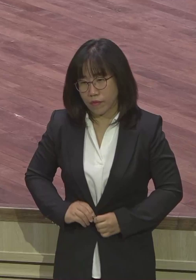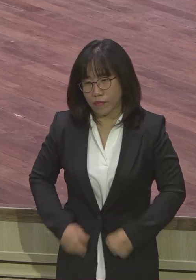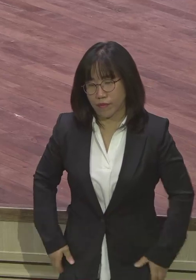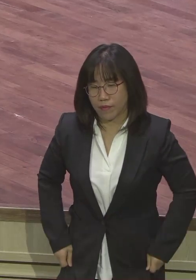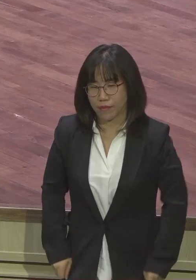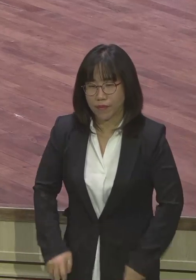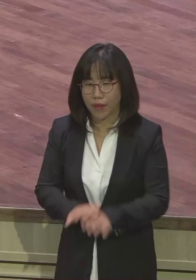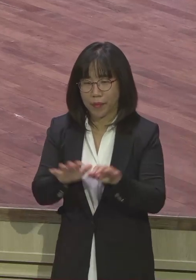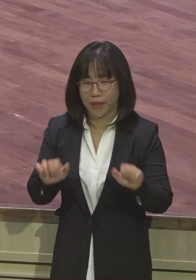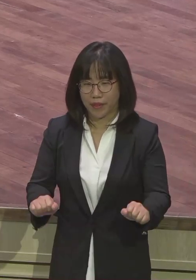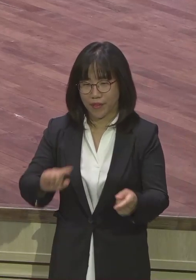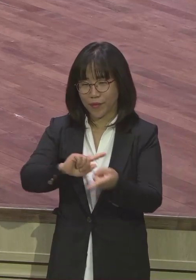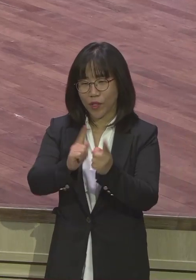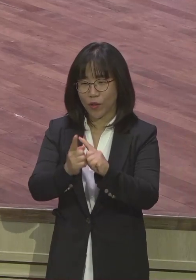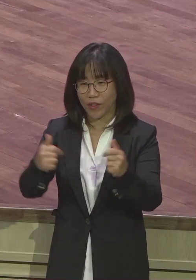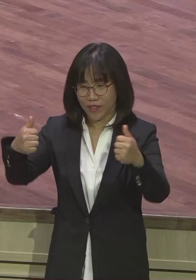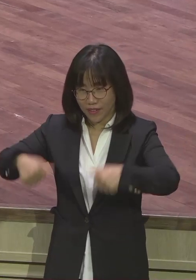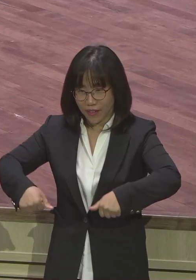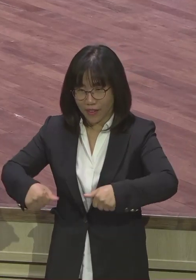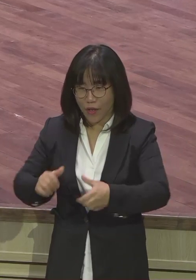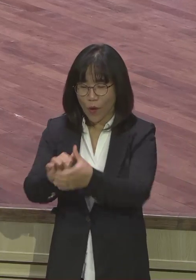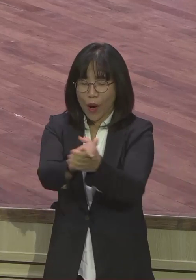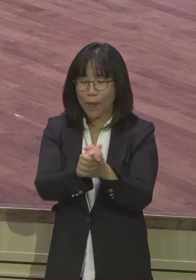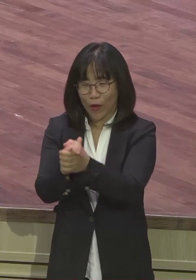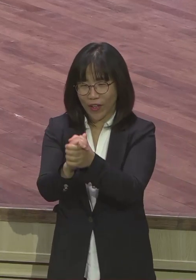서로 인사하겠습니다. 화평케 하는 사람이 됩시다.